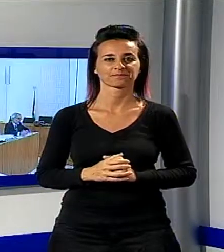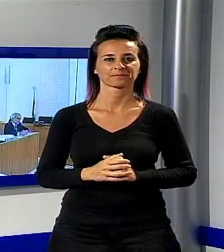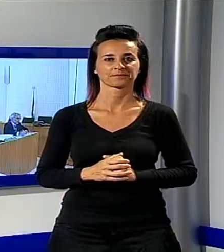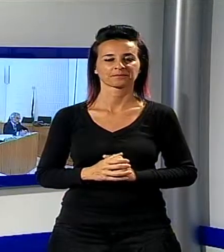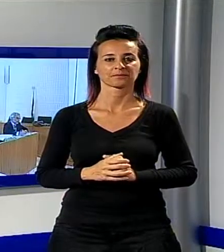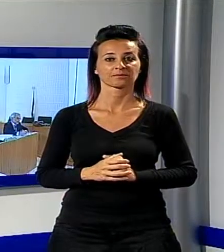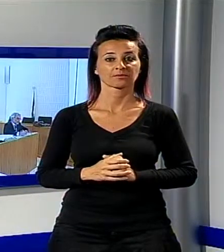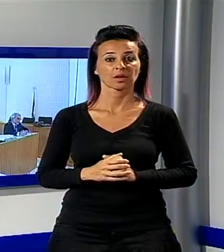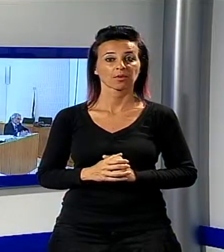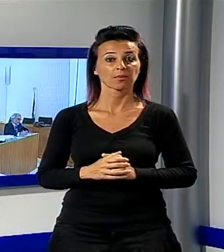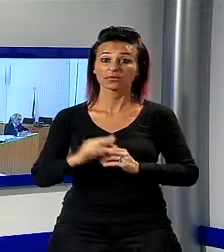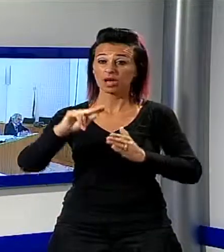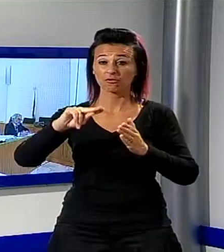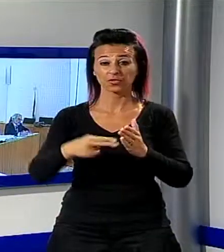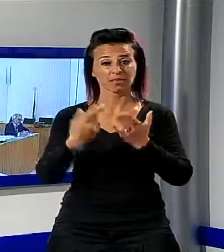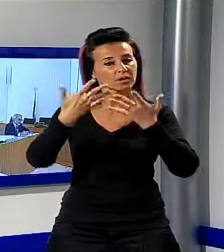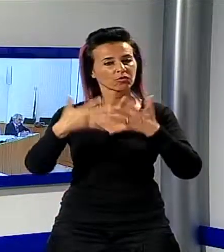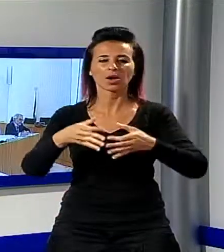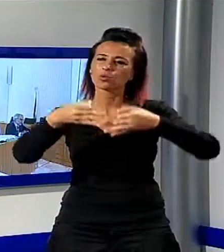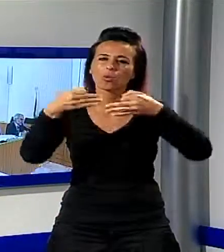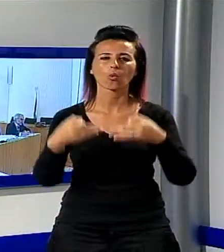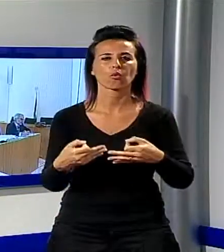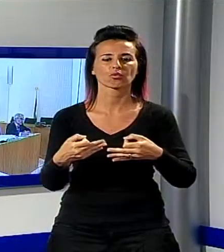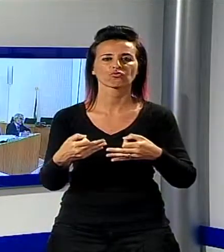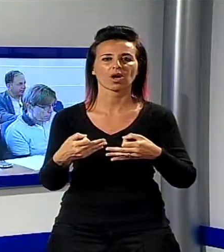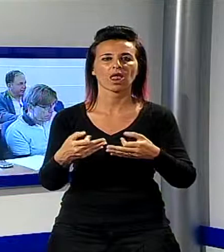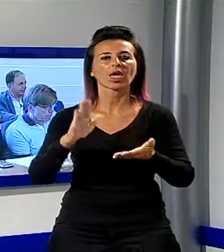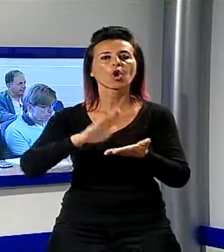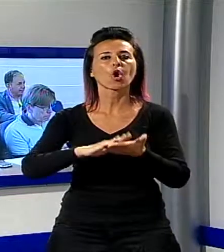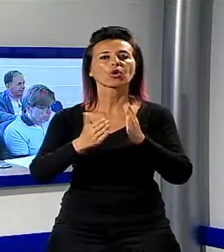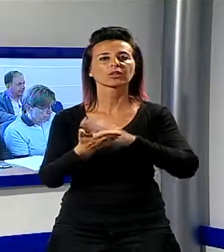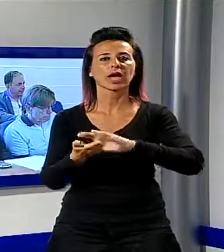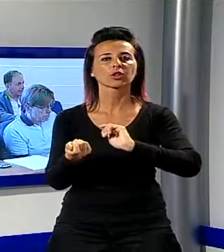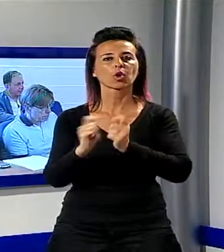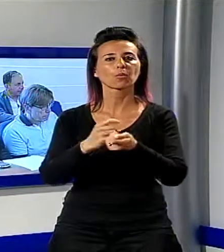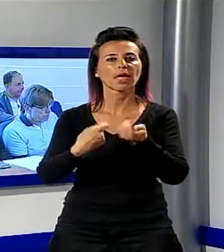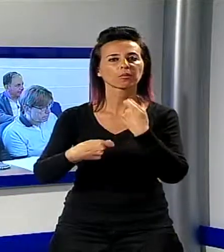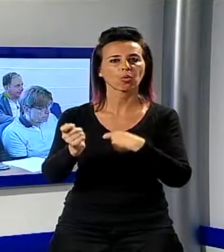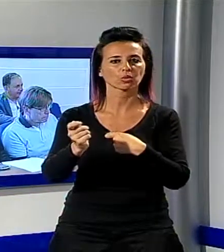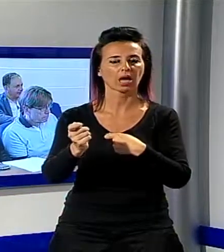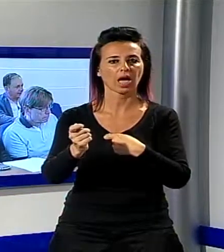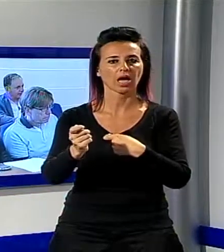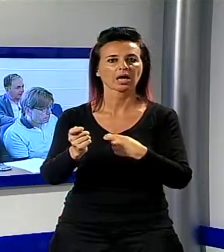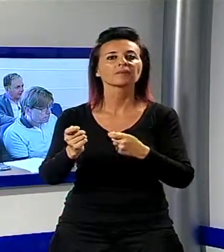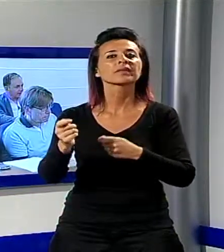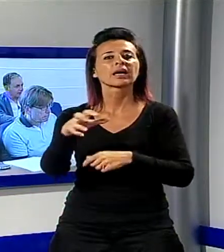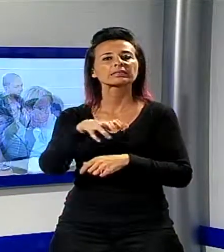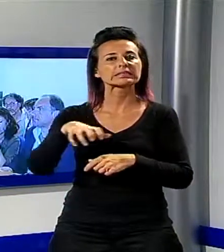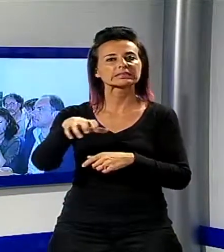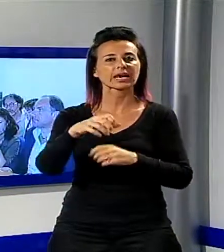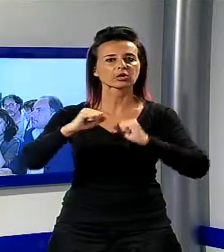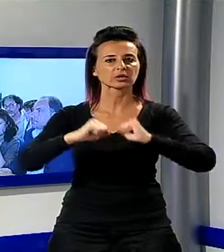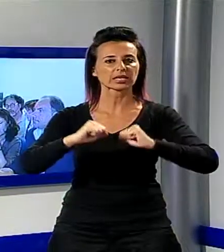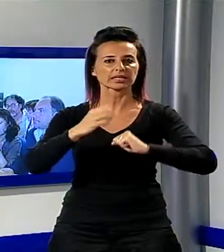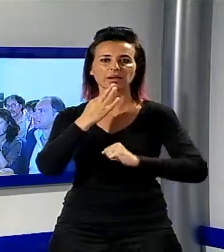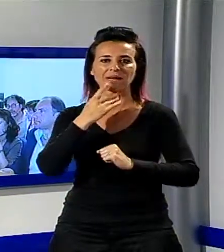È stato ufficialmente firmato il contratto di permuta del vecchio distretto sanitario di Massarosa, un'operazione che permetterà